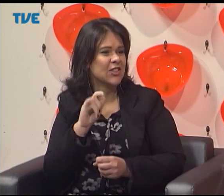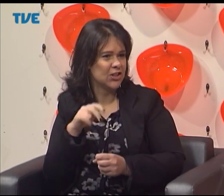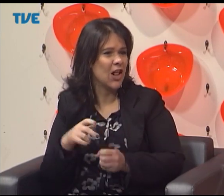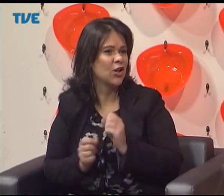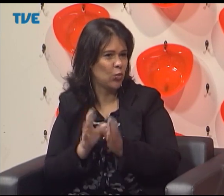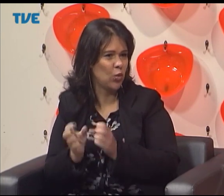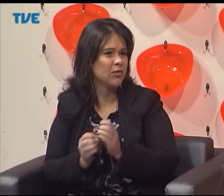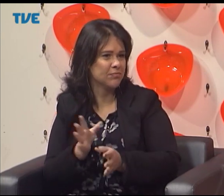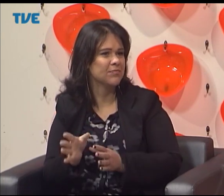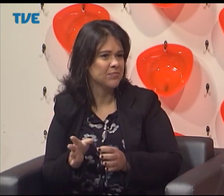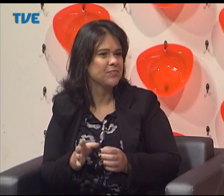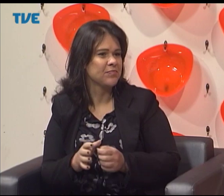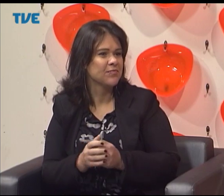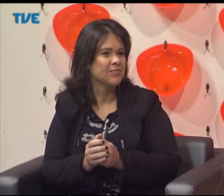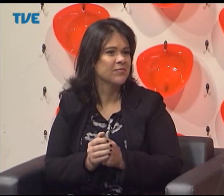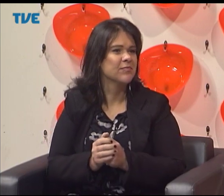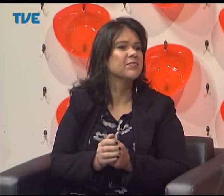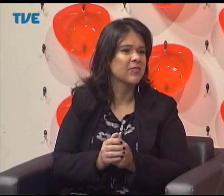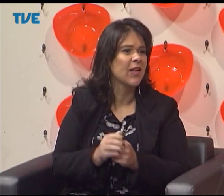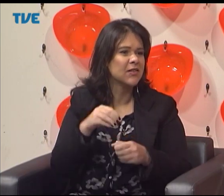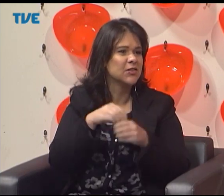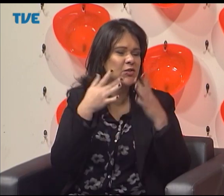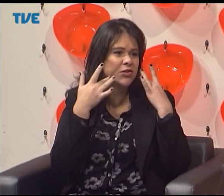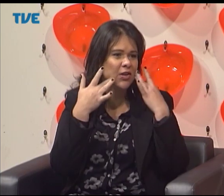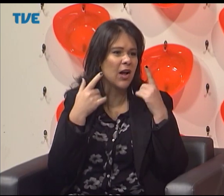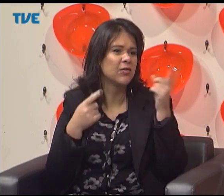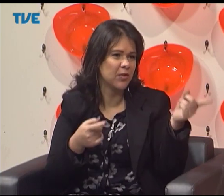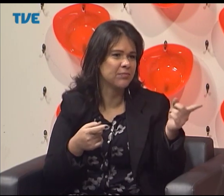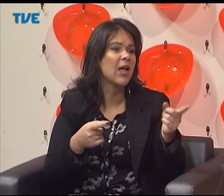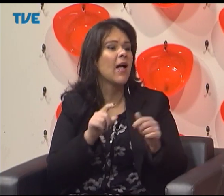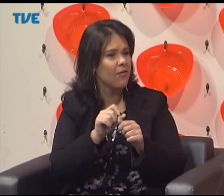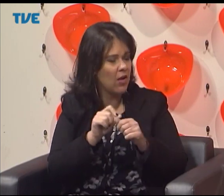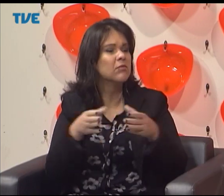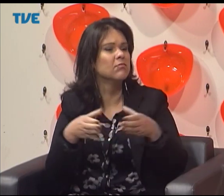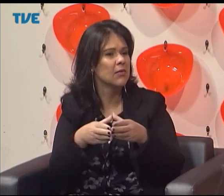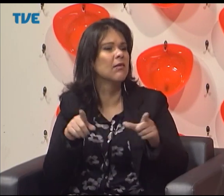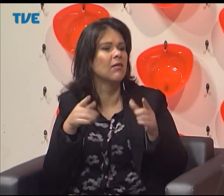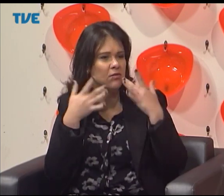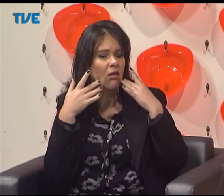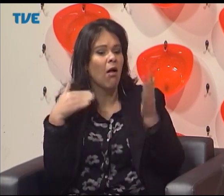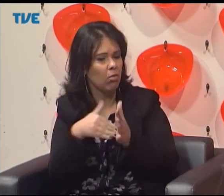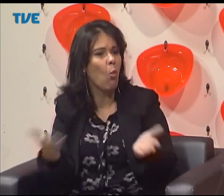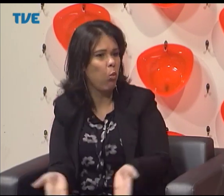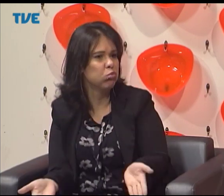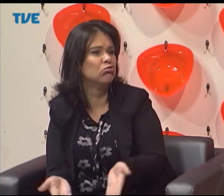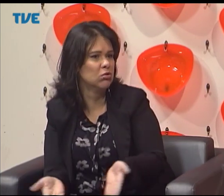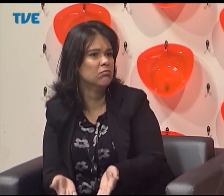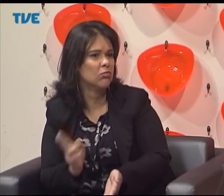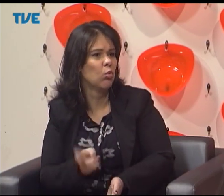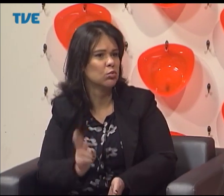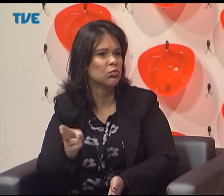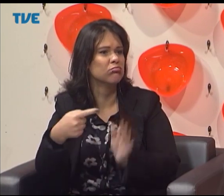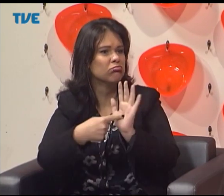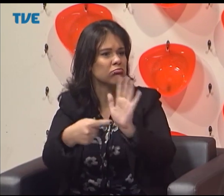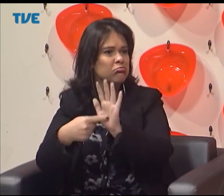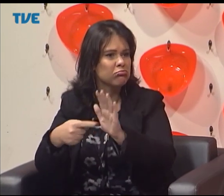é uma forma de se expressar. Tem um grupo teatral chamado Signatores, que é um grupo teatral que